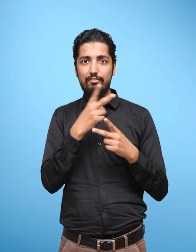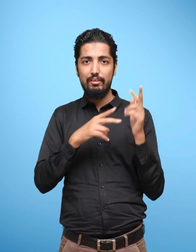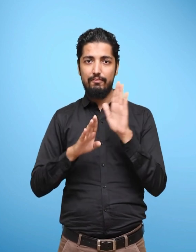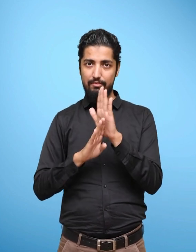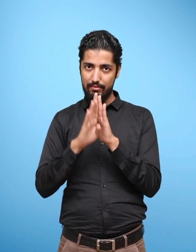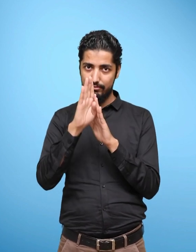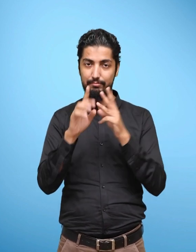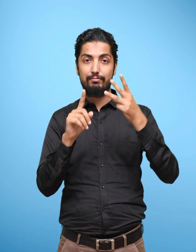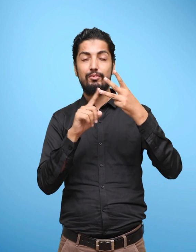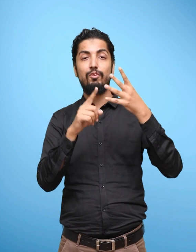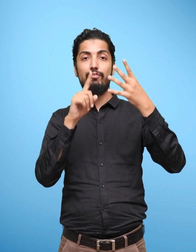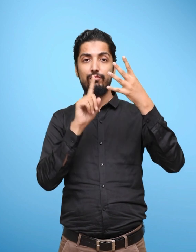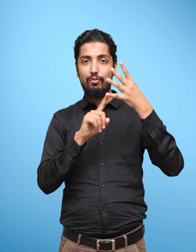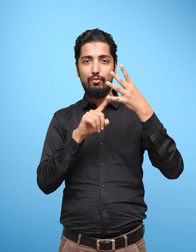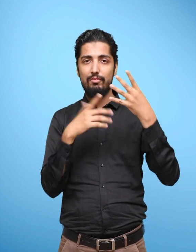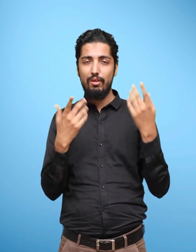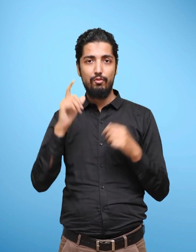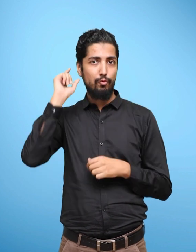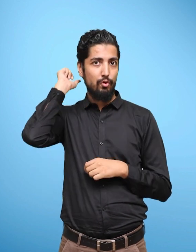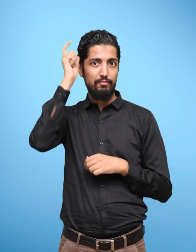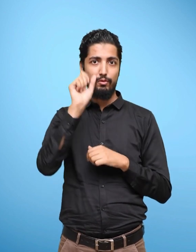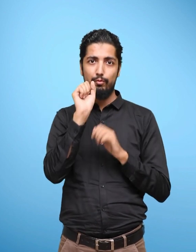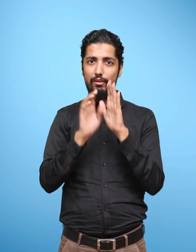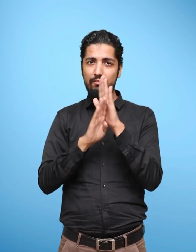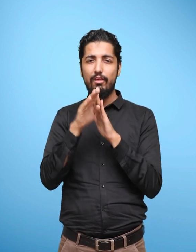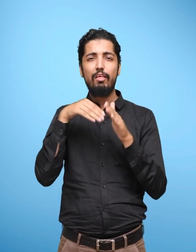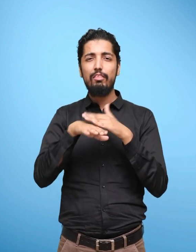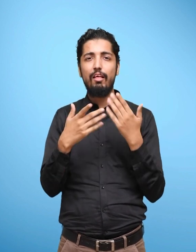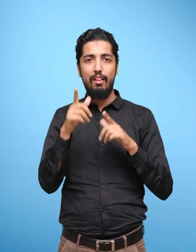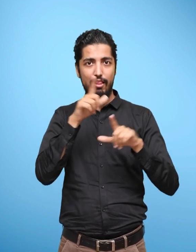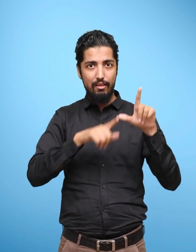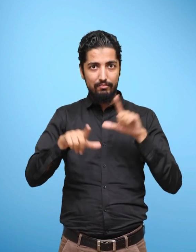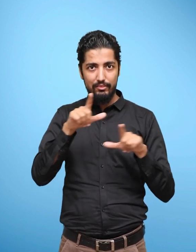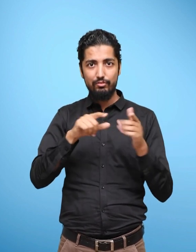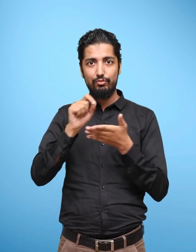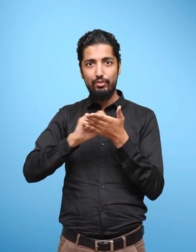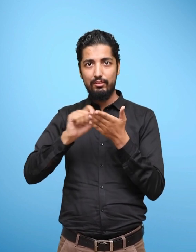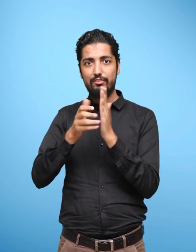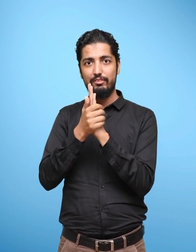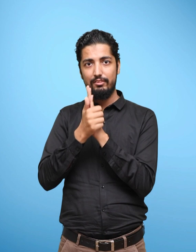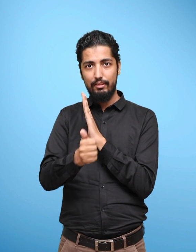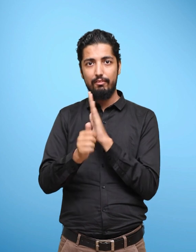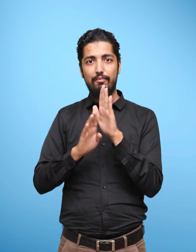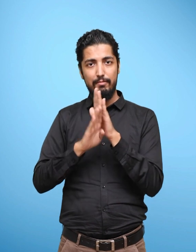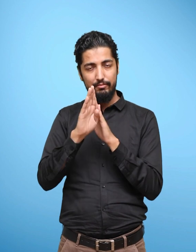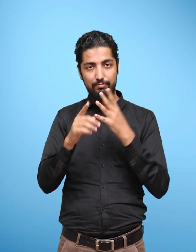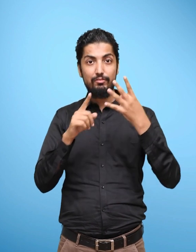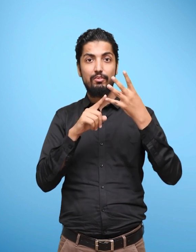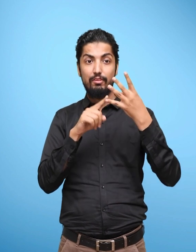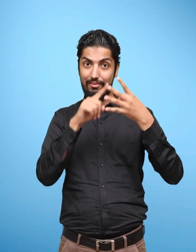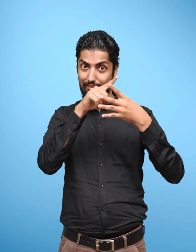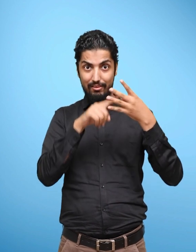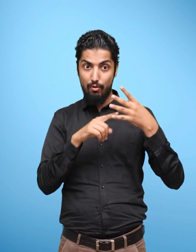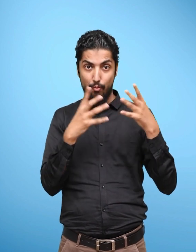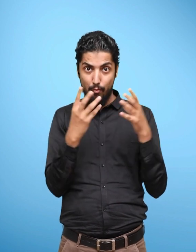And Vigyanamaya Kosh Is an ongoing process Which leads To the